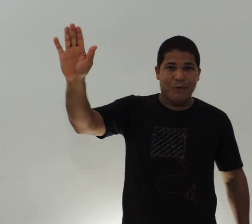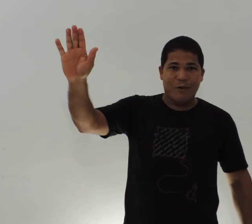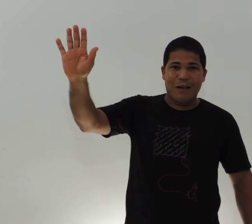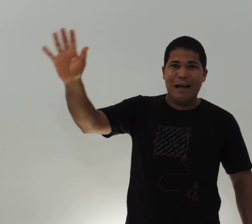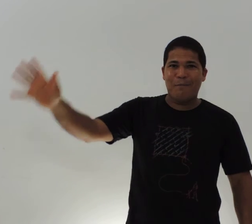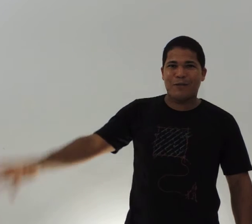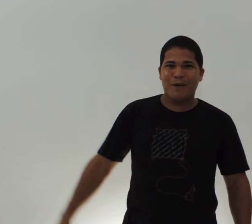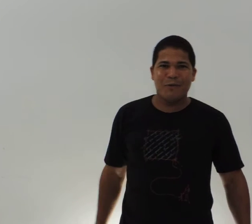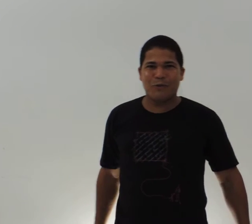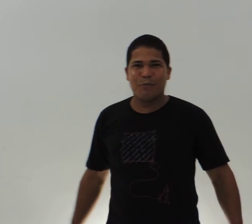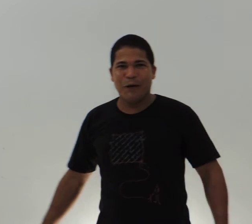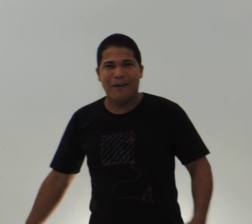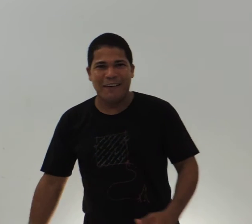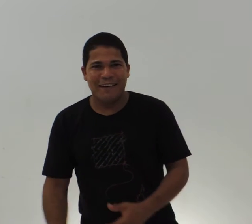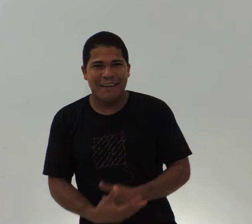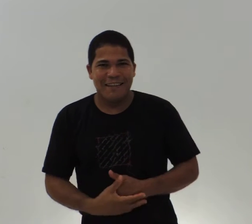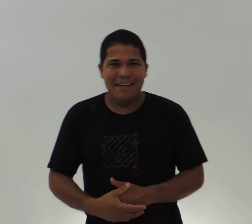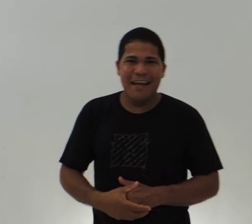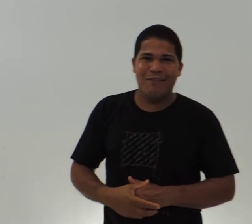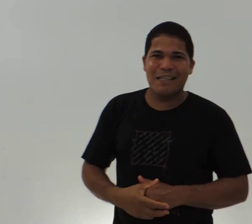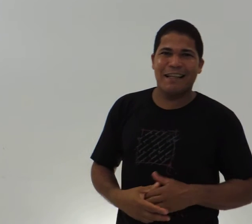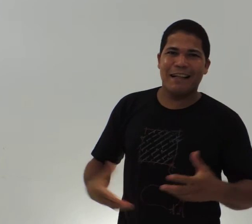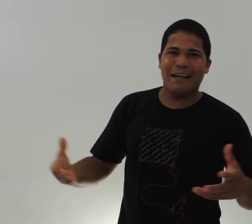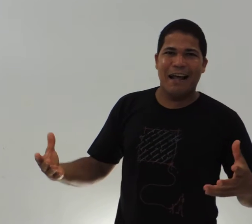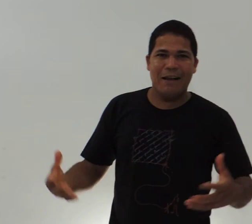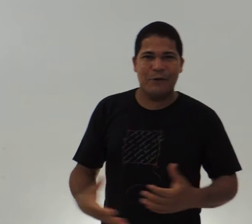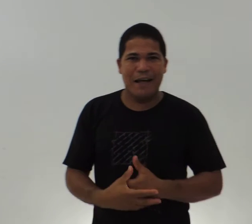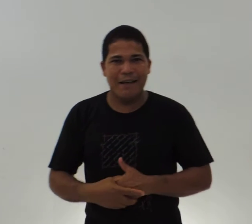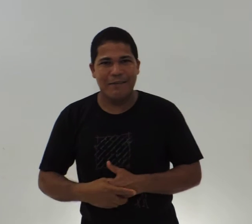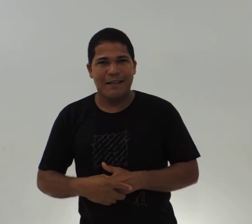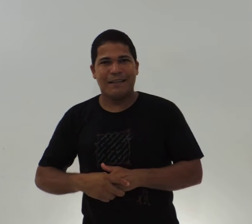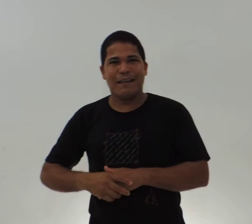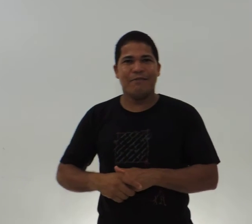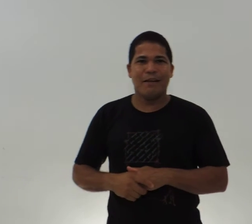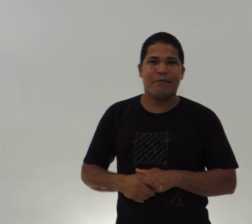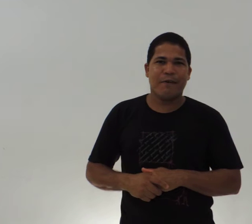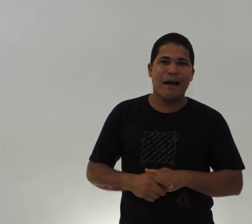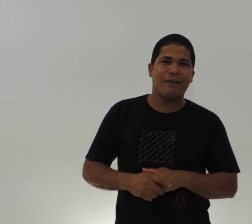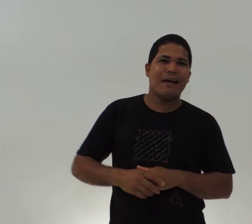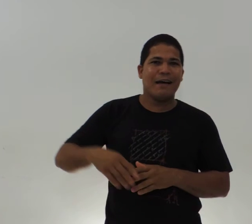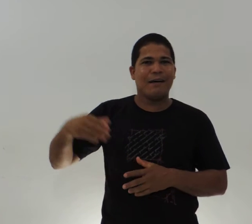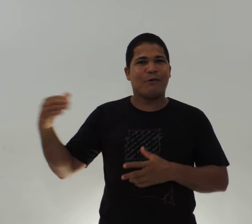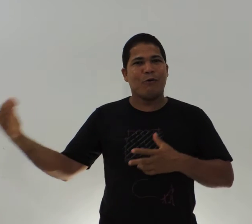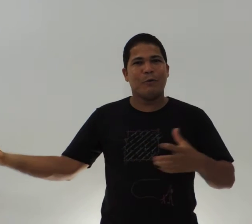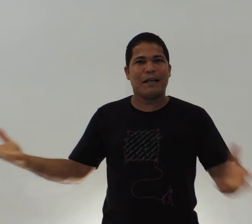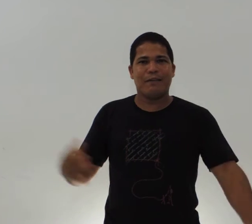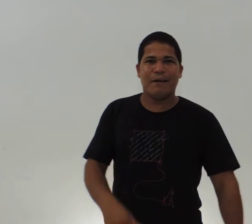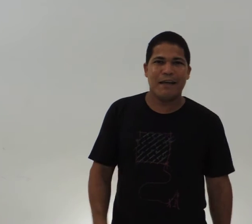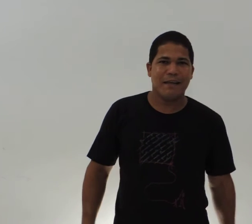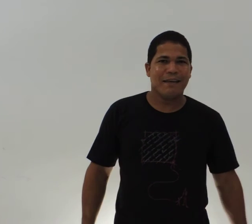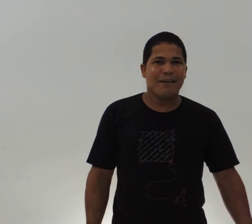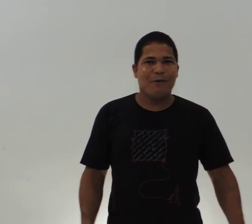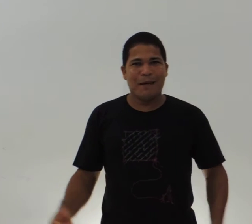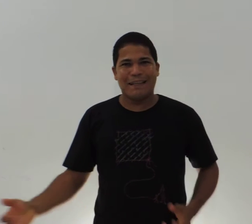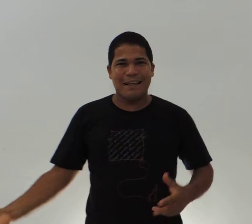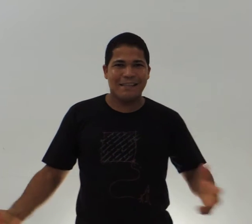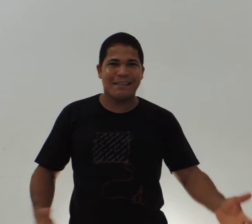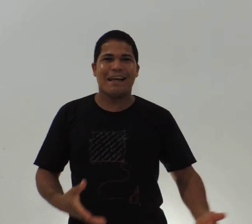Olá pessoal, tudo bom? E aí você tem treinado já? Tem verificado lá como é que vai, como é que está se